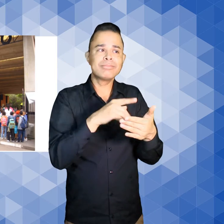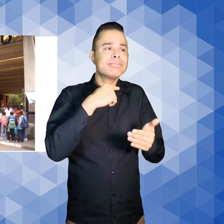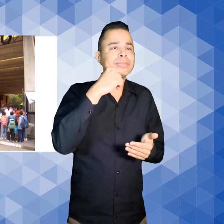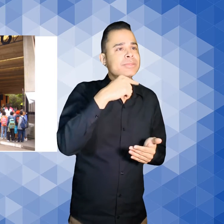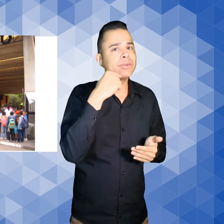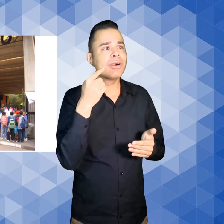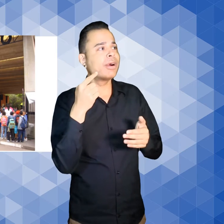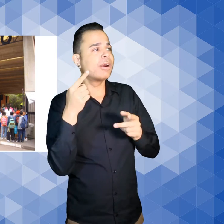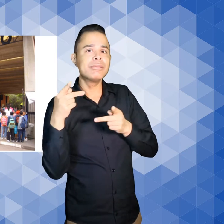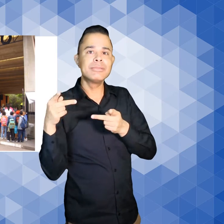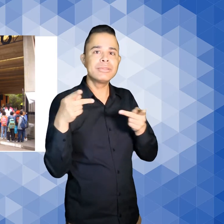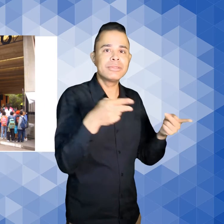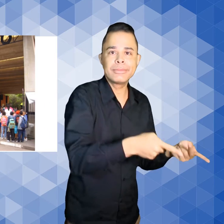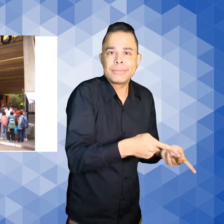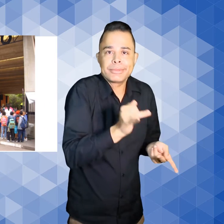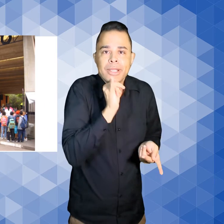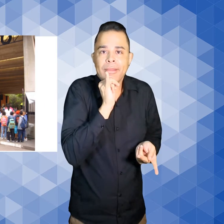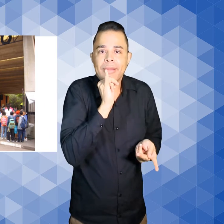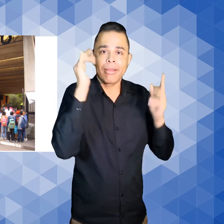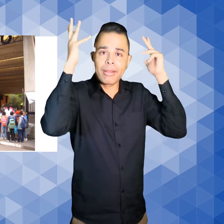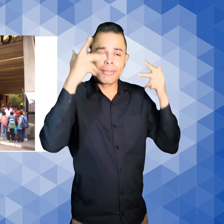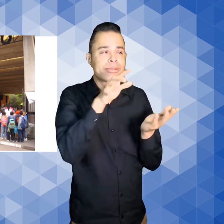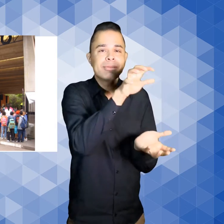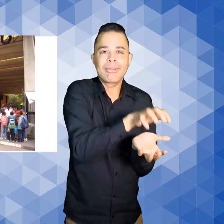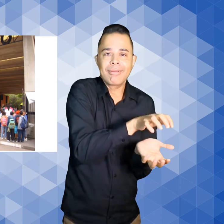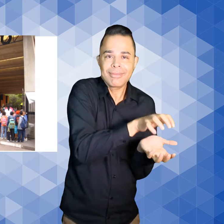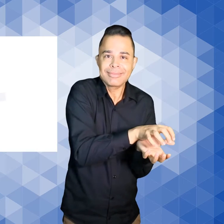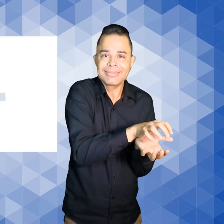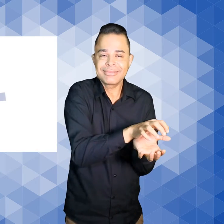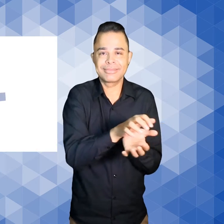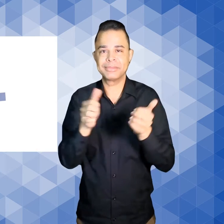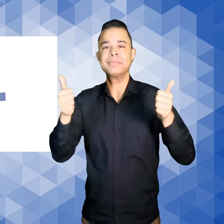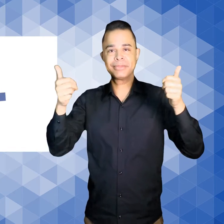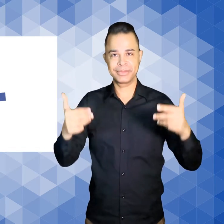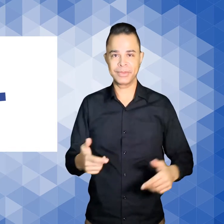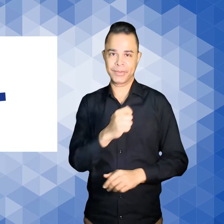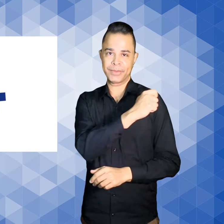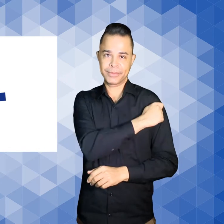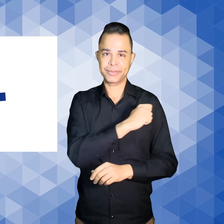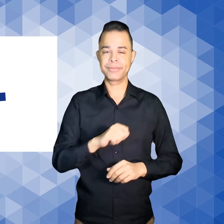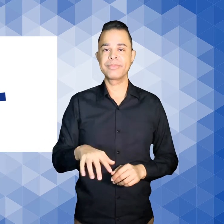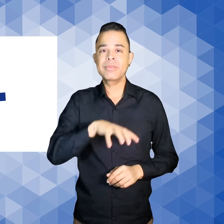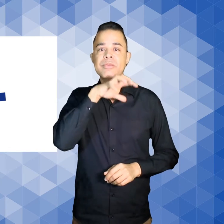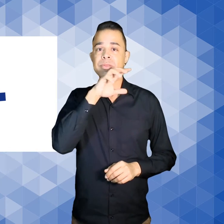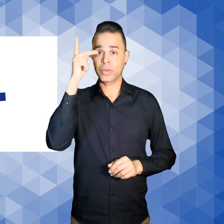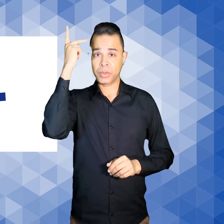animais, como, por exemplo, o jacaré Explica Marcos O Zoo ainda oferece passeios